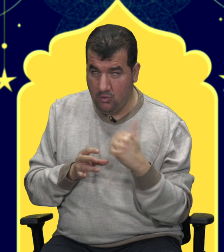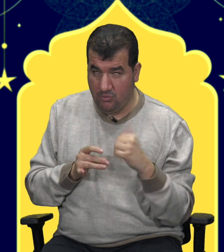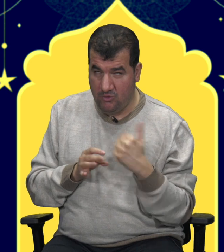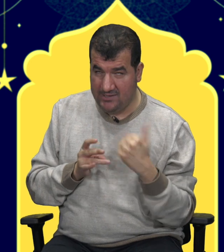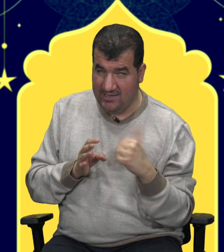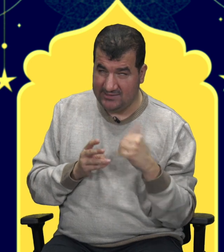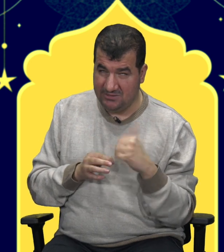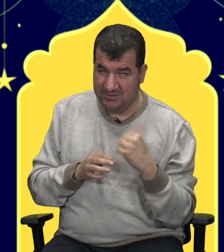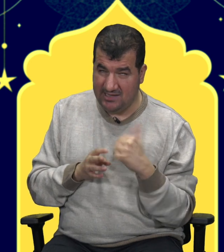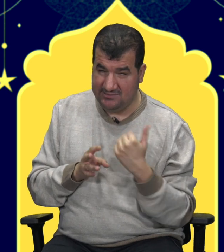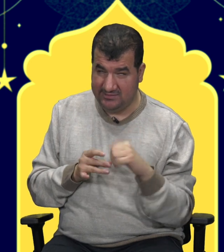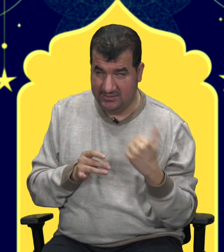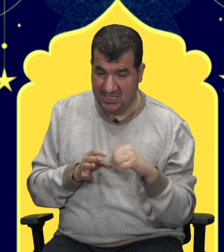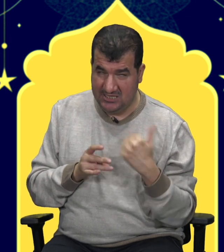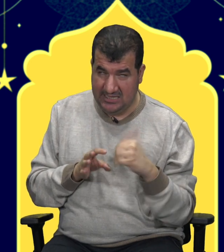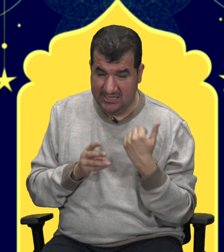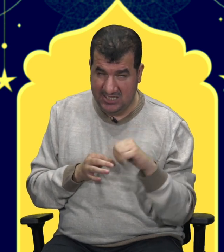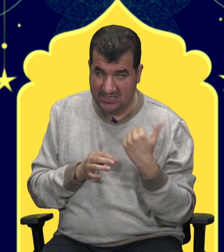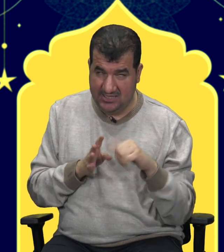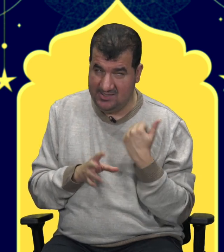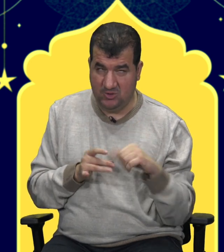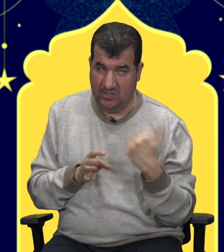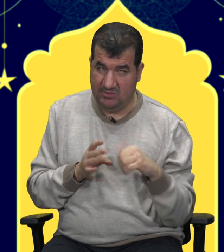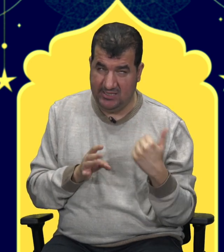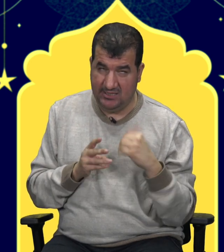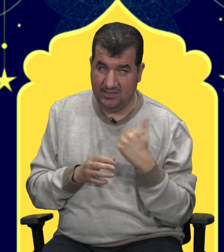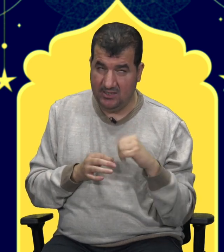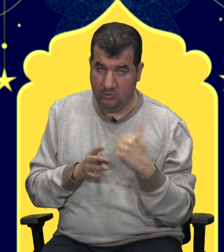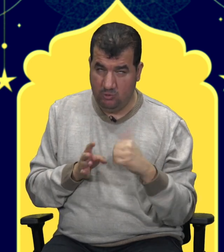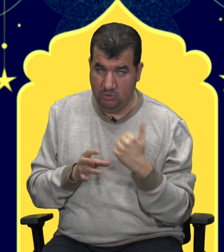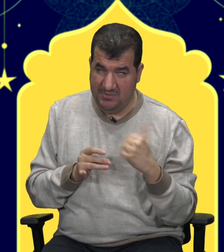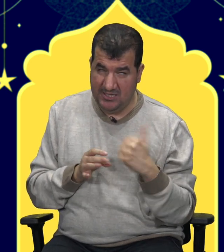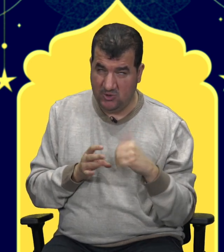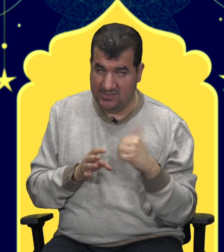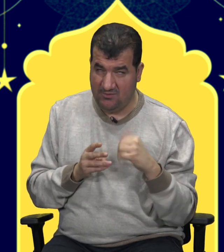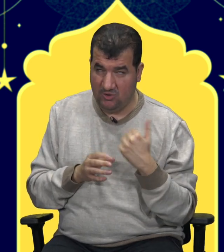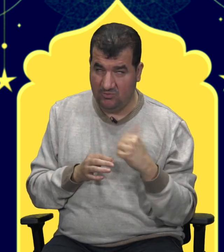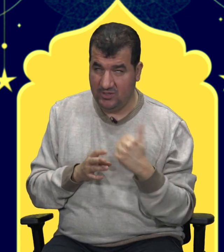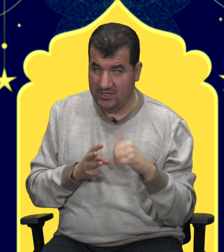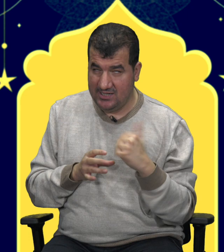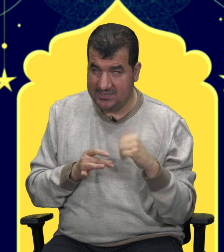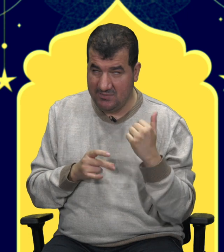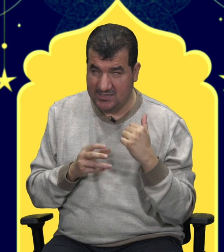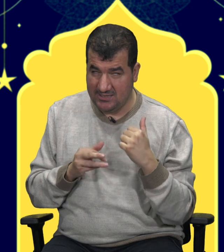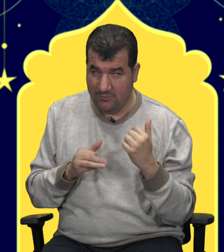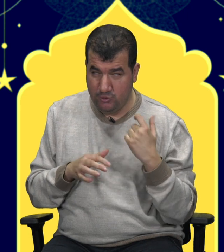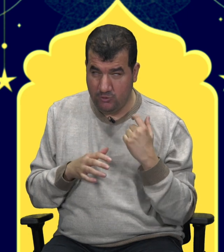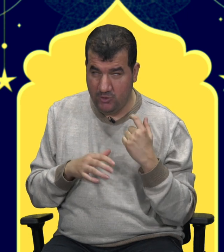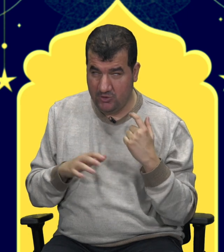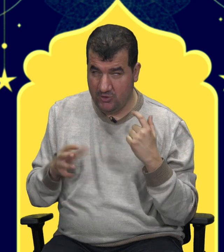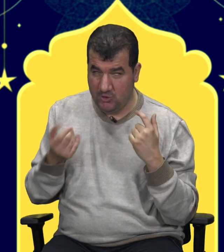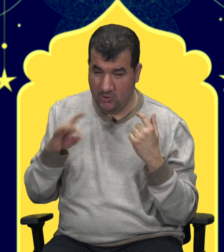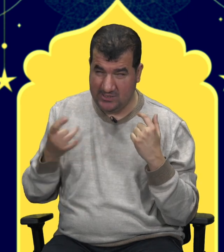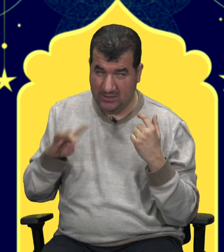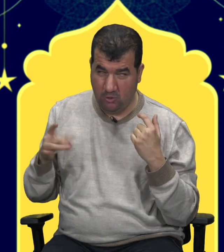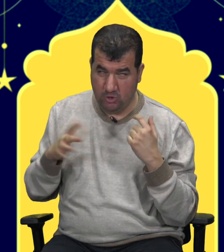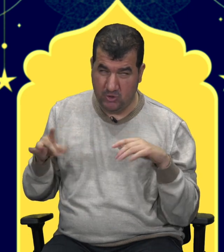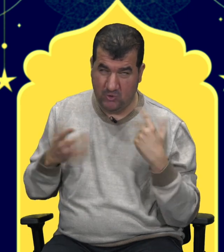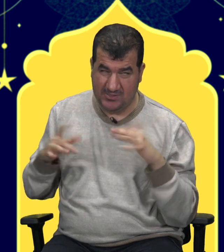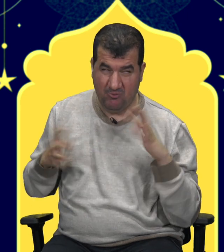böyle tatlı mı tatlı. Çekirdekli çekirdeksiz hiç önemli değil. Üzüm yemeği çok seviyorum. Ramazan'da üzümü kör olsa da gözümü çok seviyorum.